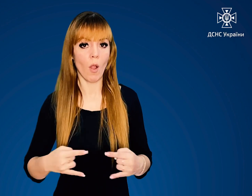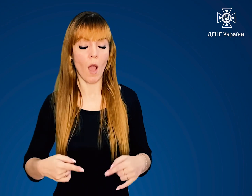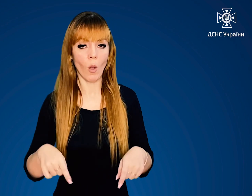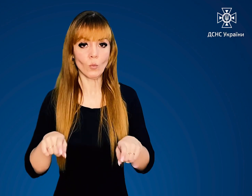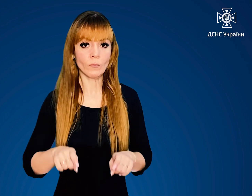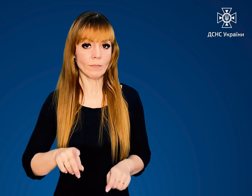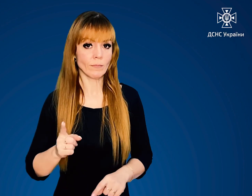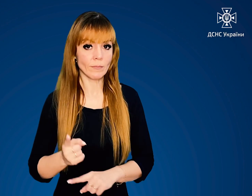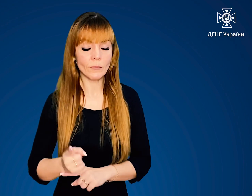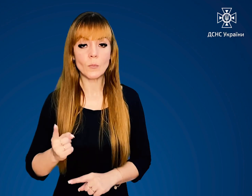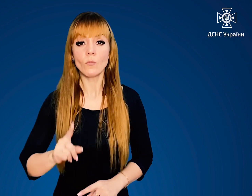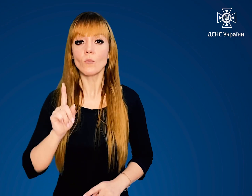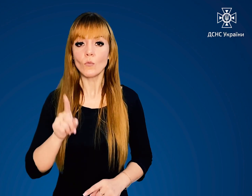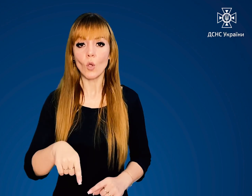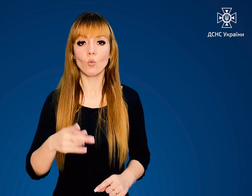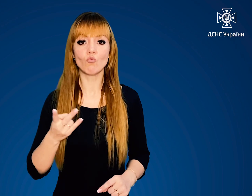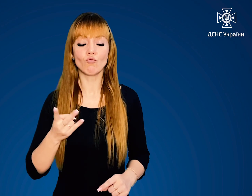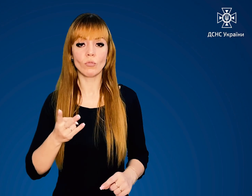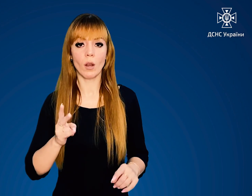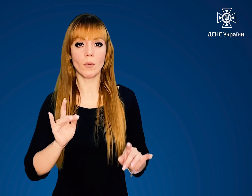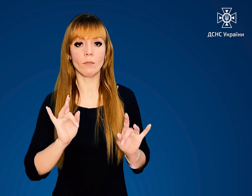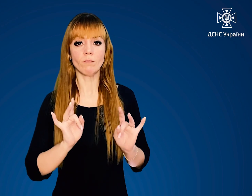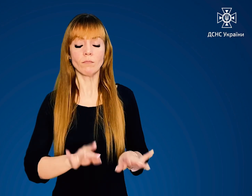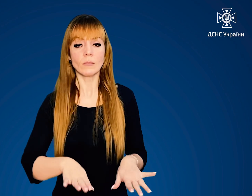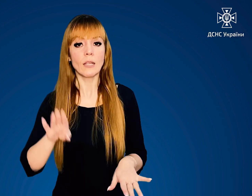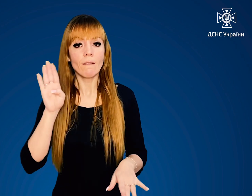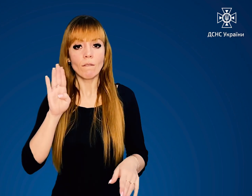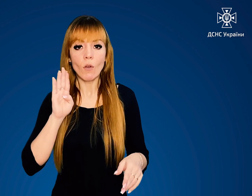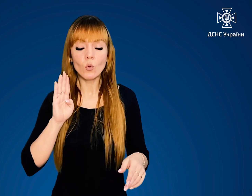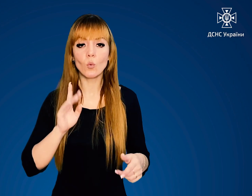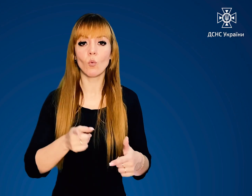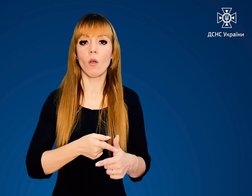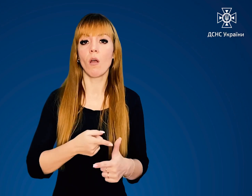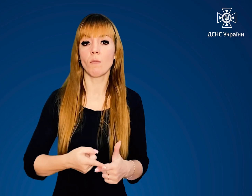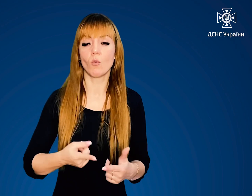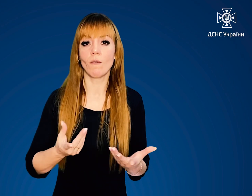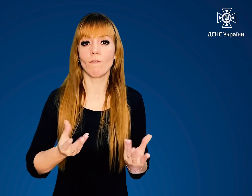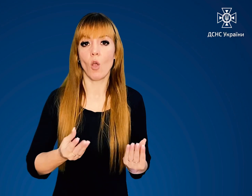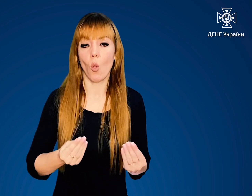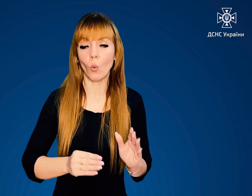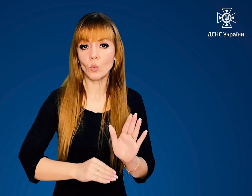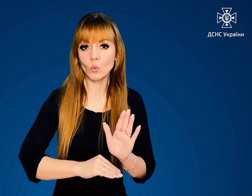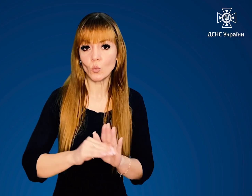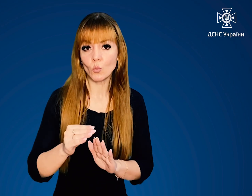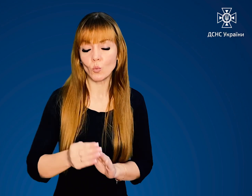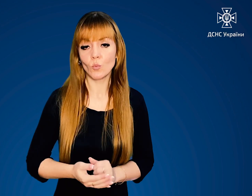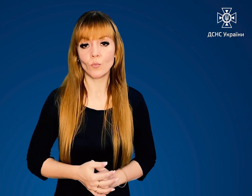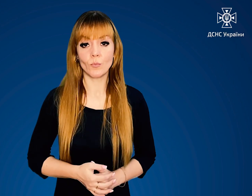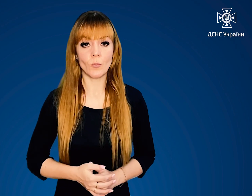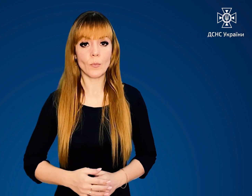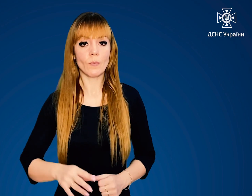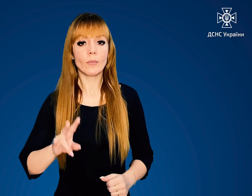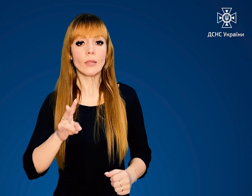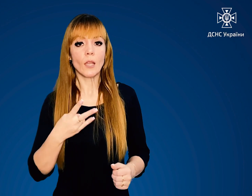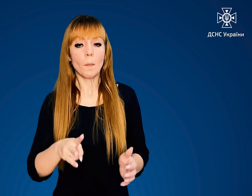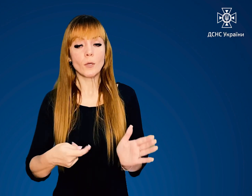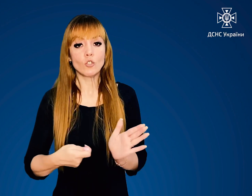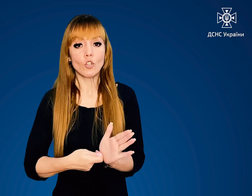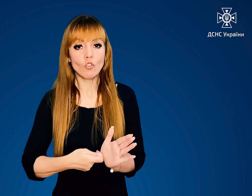акумулятори Також слід уникати контакту з водою чи надмірною вологістю Не